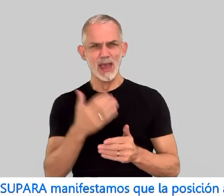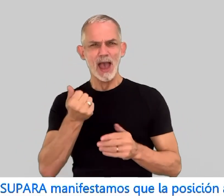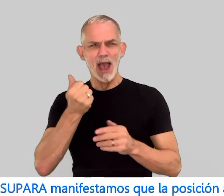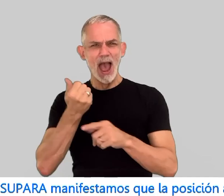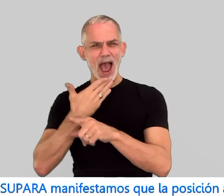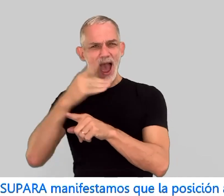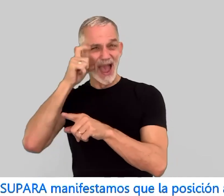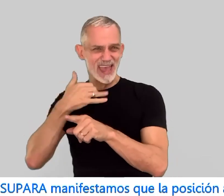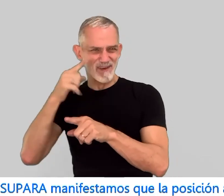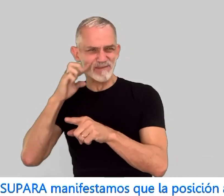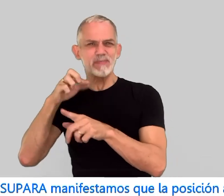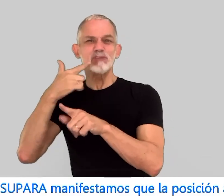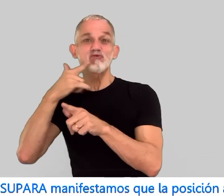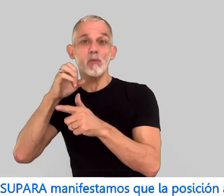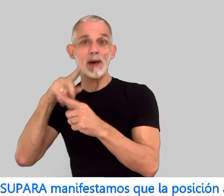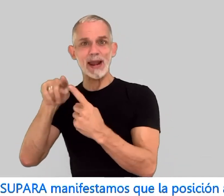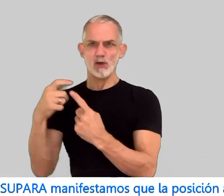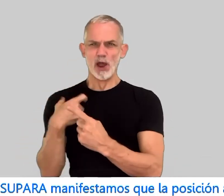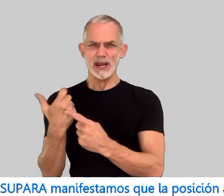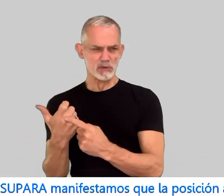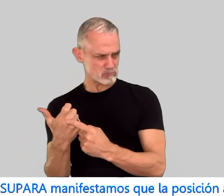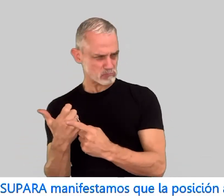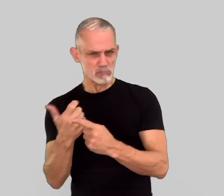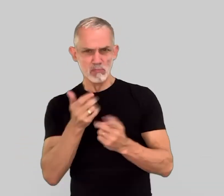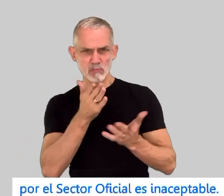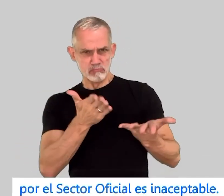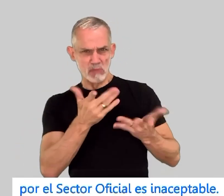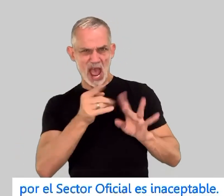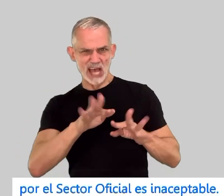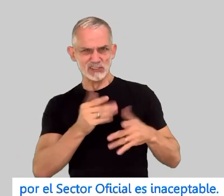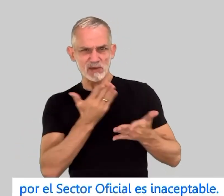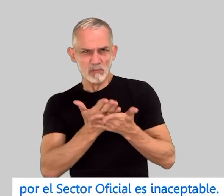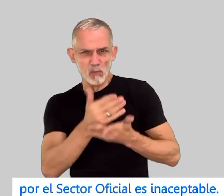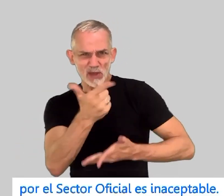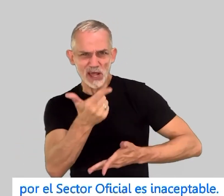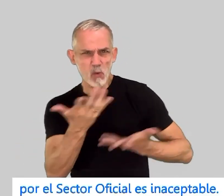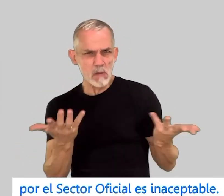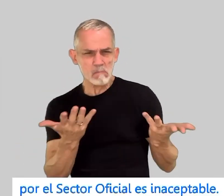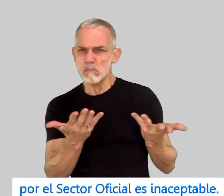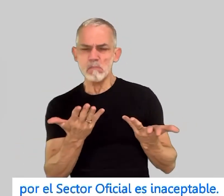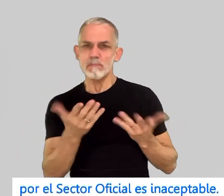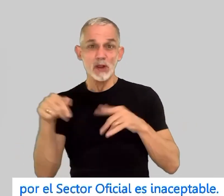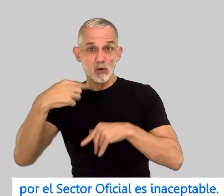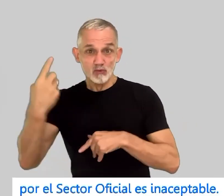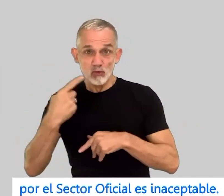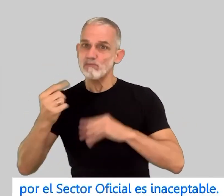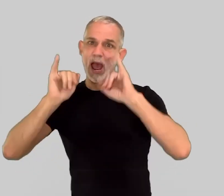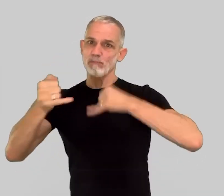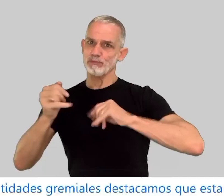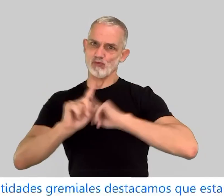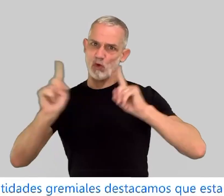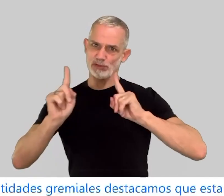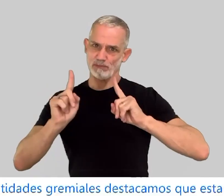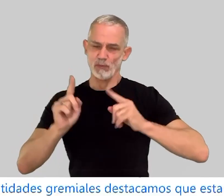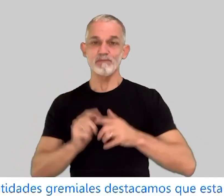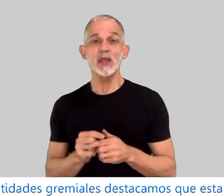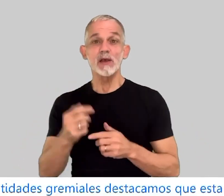PARA manifestamos que la posición adoptada por el sector oficial es inaceptable. Las entidades